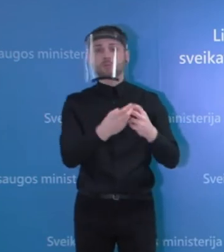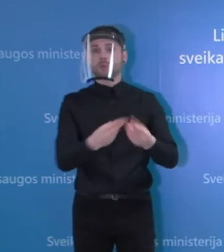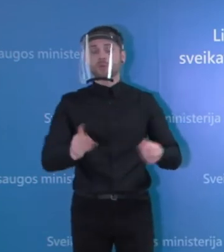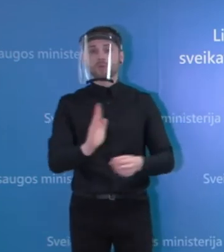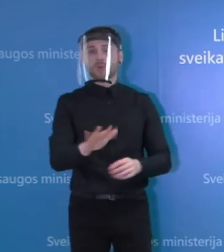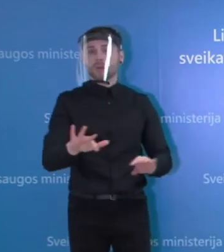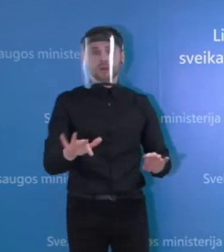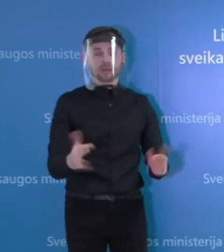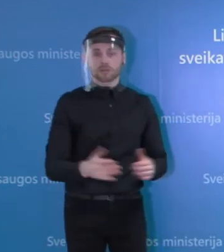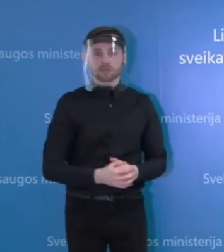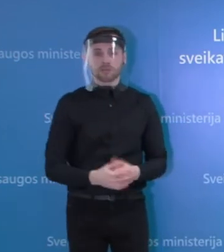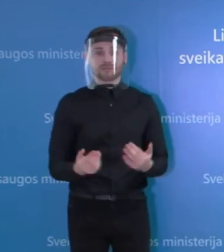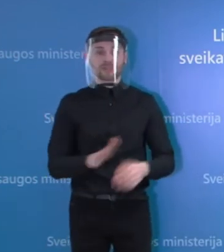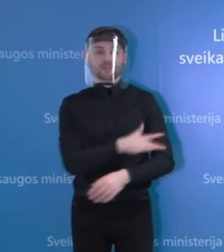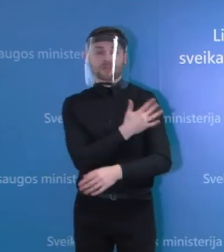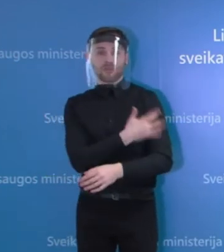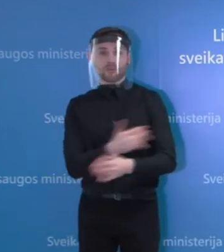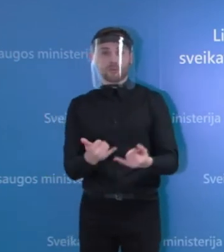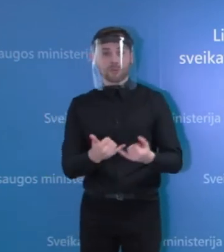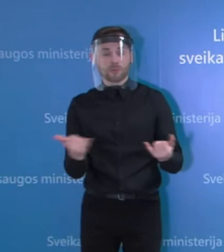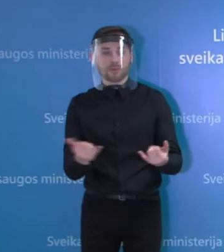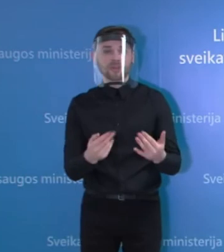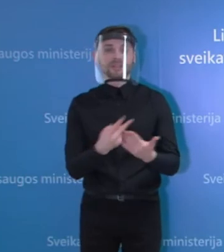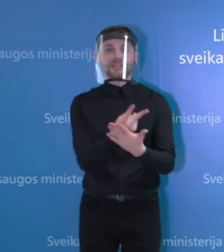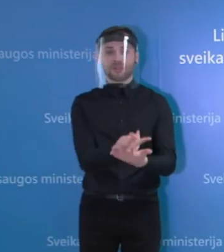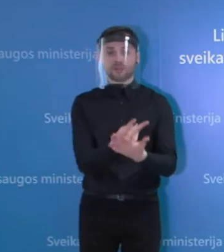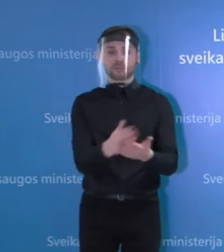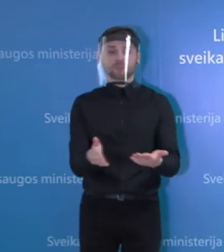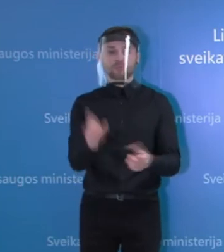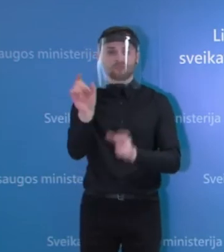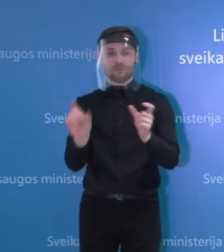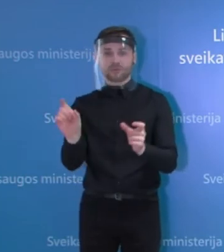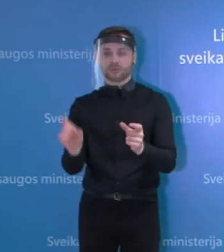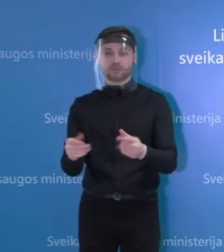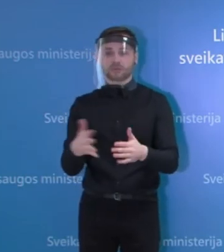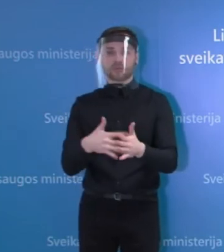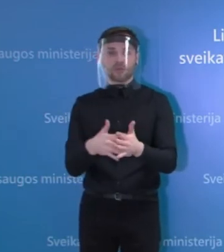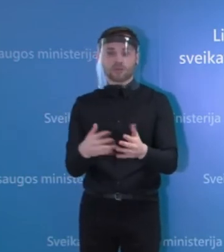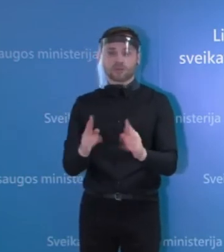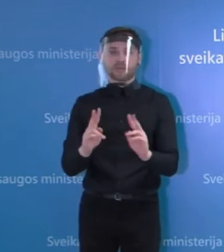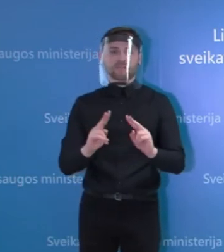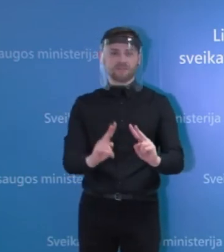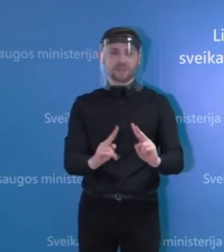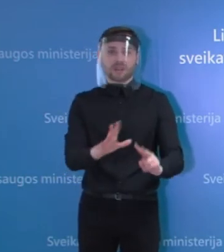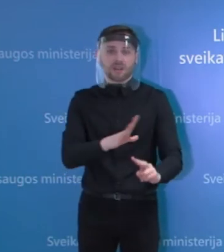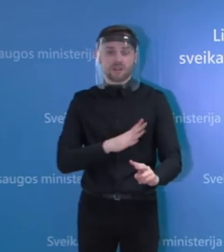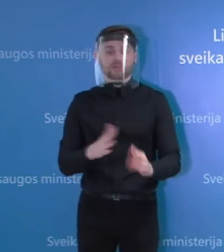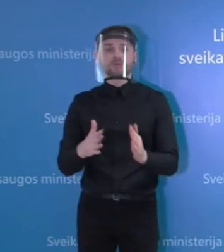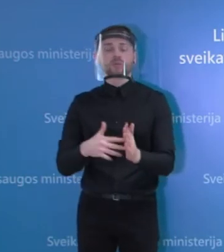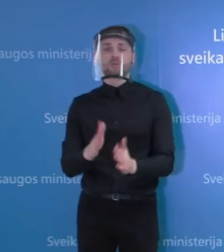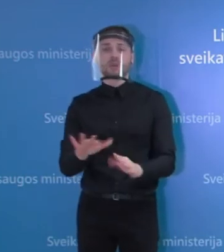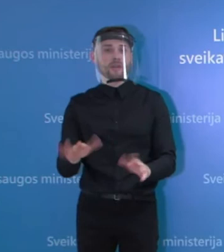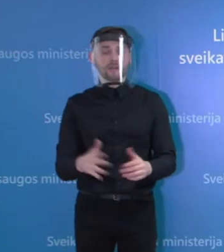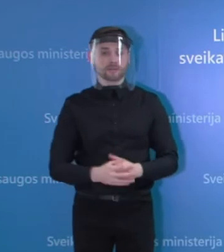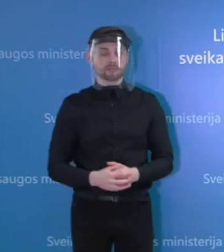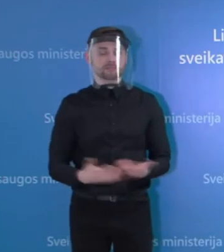dabar saugos lygoninės sako, kad išrašius tokius pacientus padėtis būtų bloga? Na, iš tiesų žinom šitą